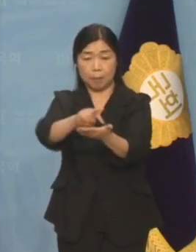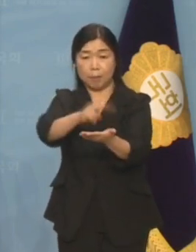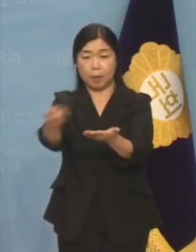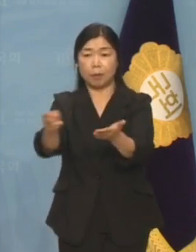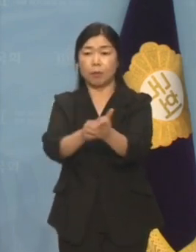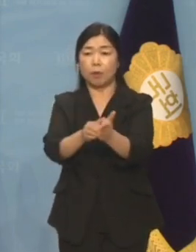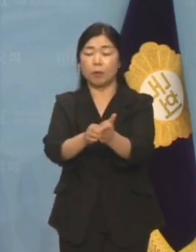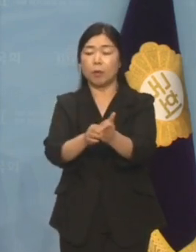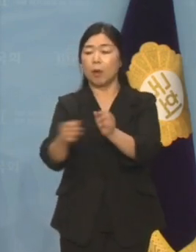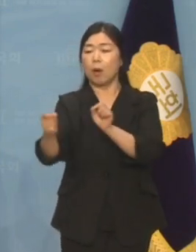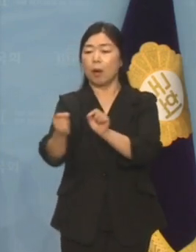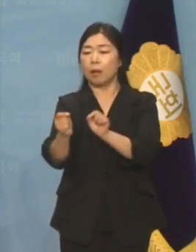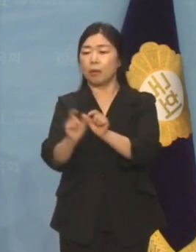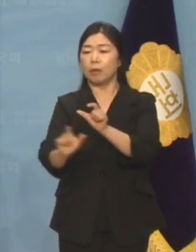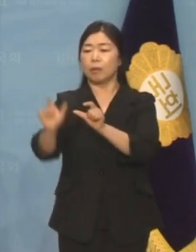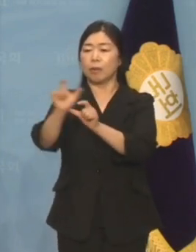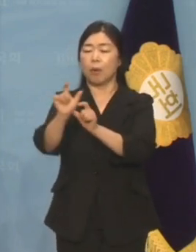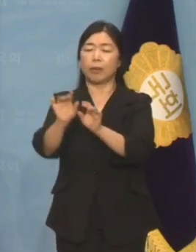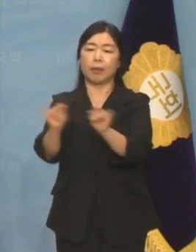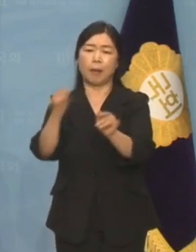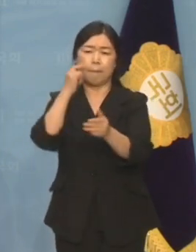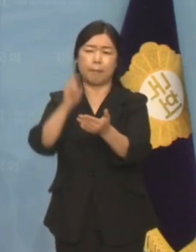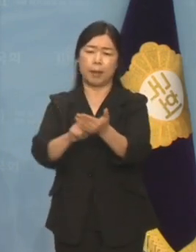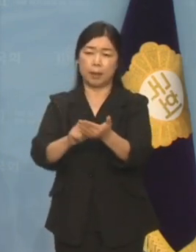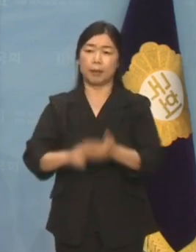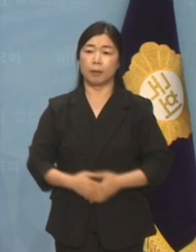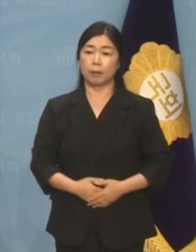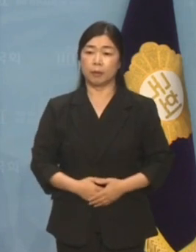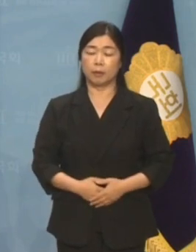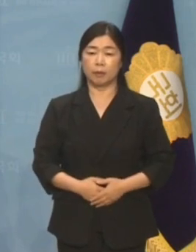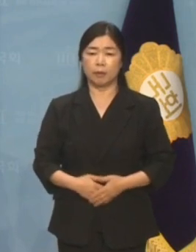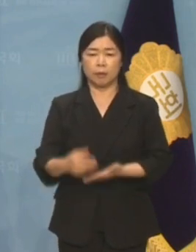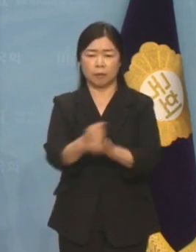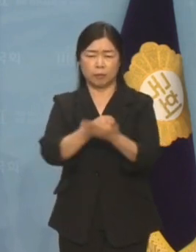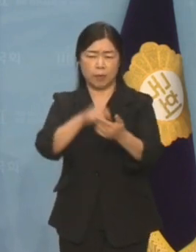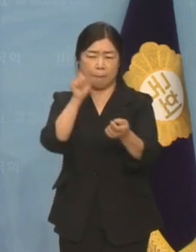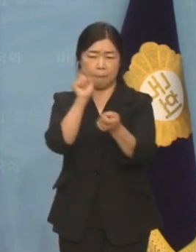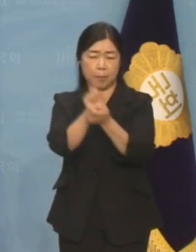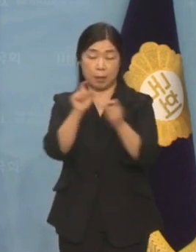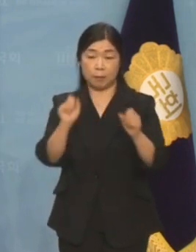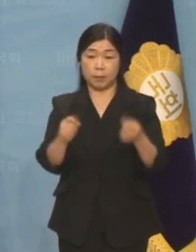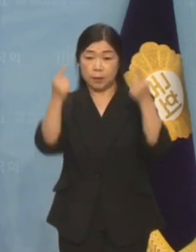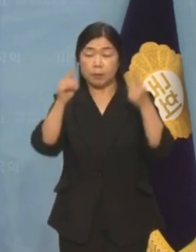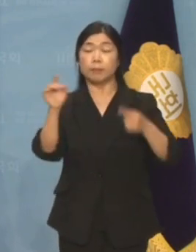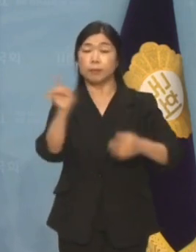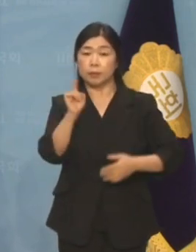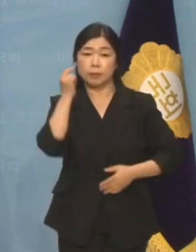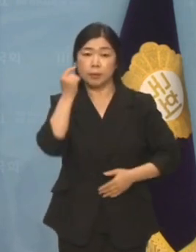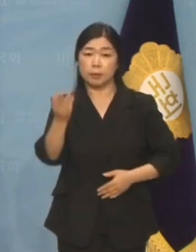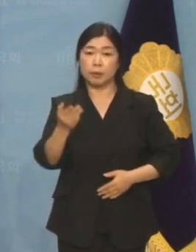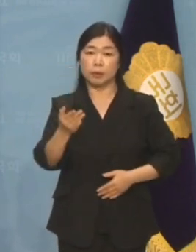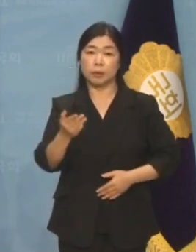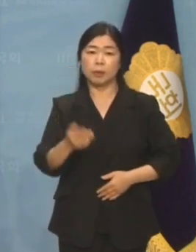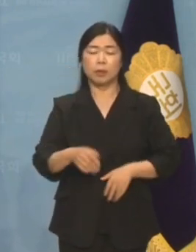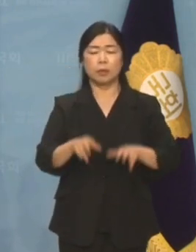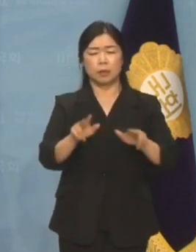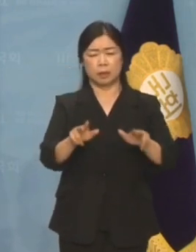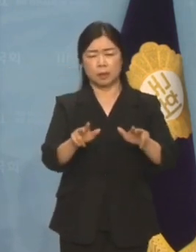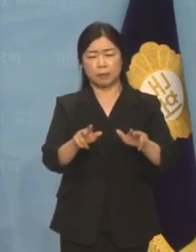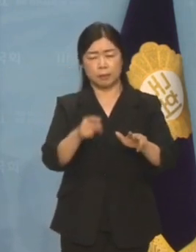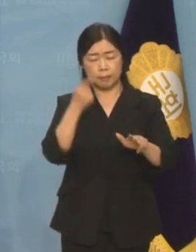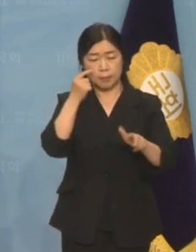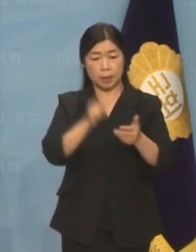땅이 확인됐습니다. 까마귀 날자 배에 떨어진 것입니까? 이미 드러난 것만으로도